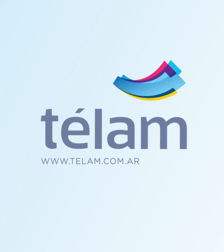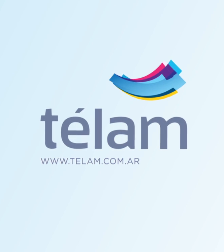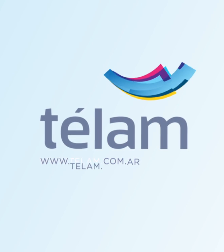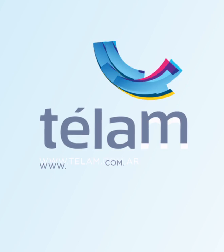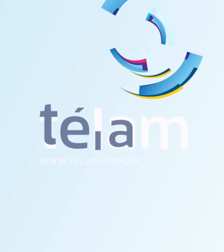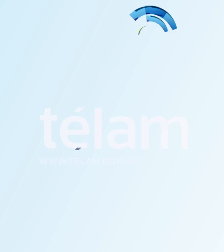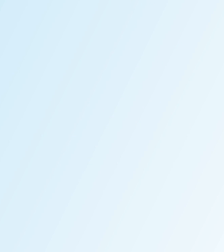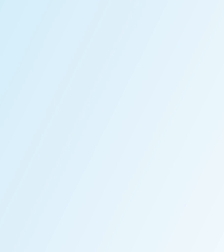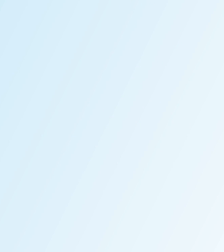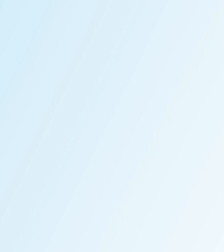Telam te lo explica